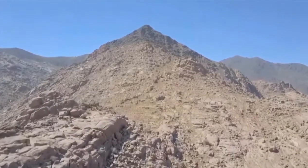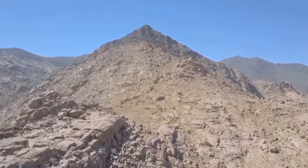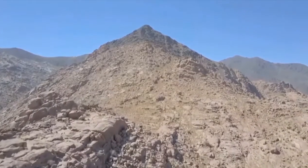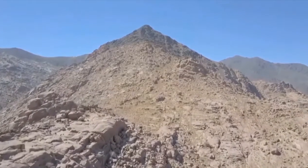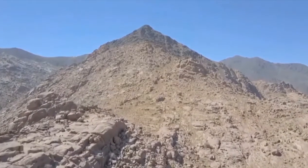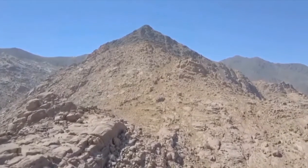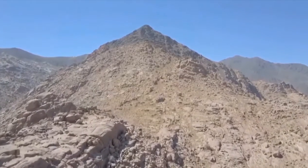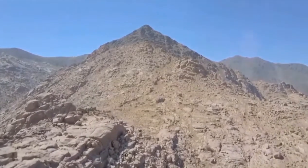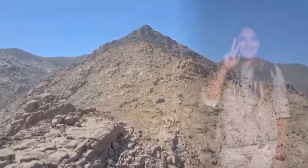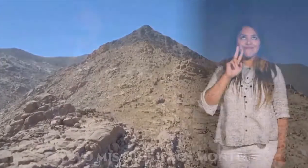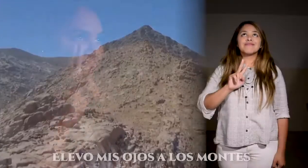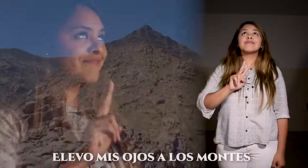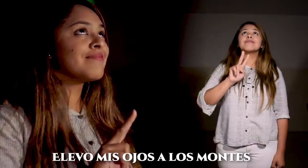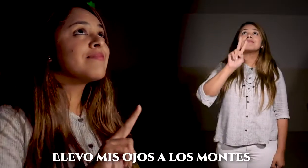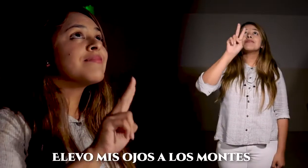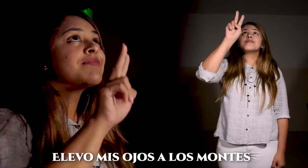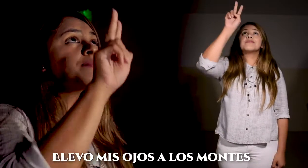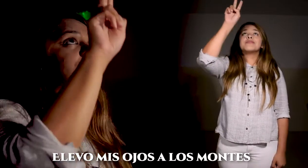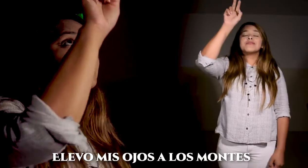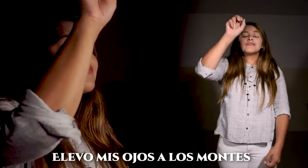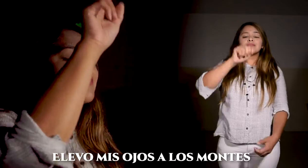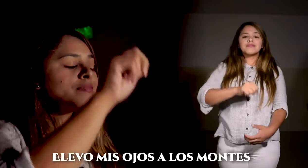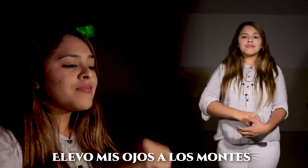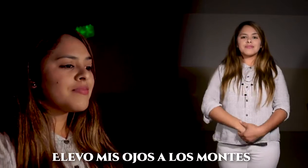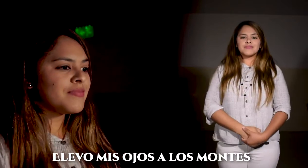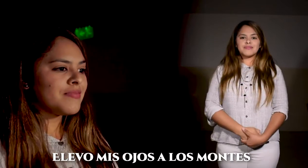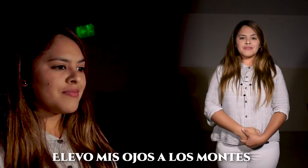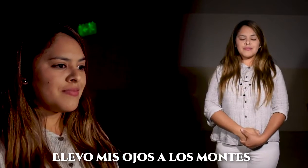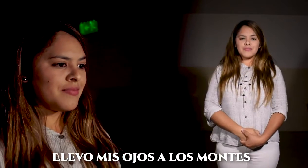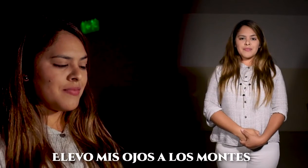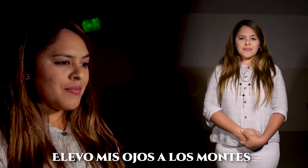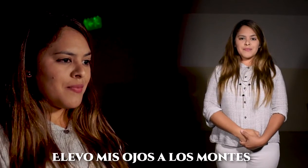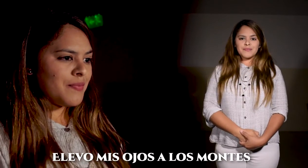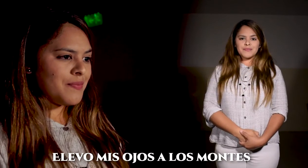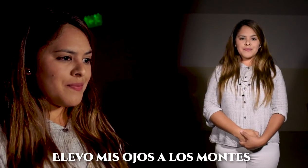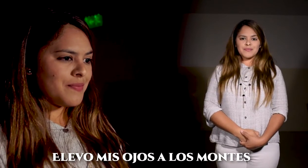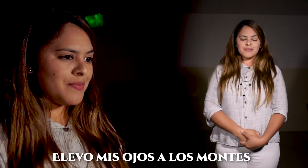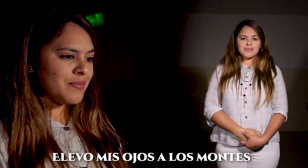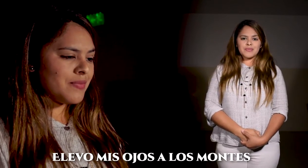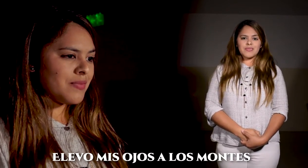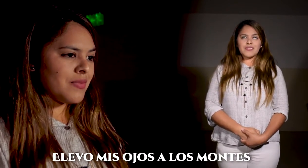quien me guarda si quien me guarda siempre Elevo mis ojos a los montes,